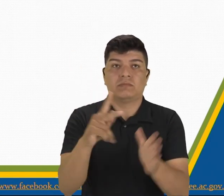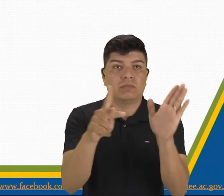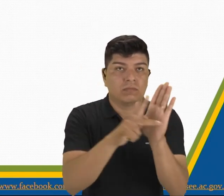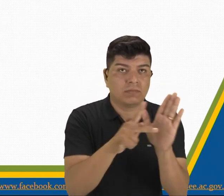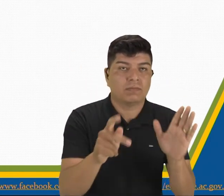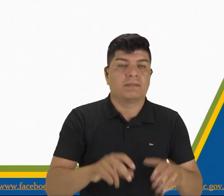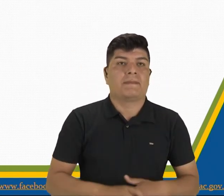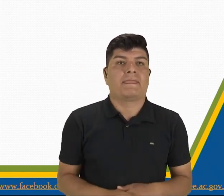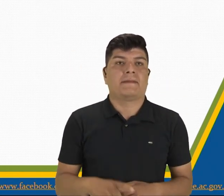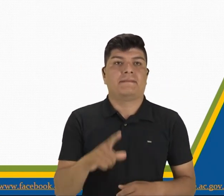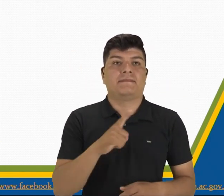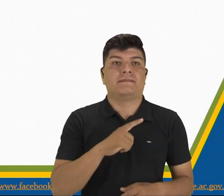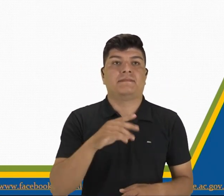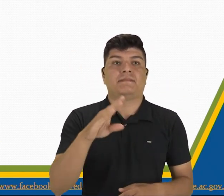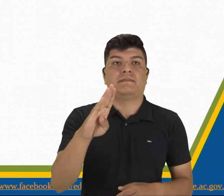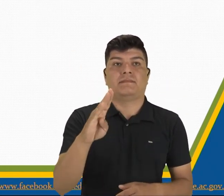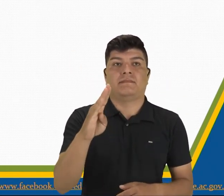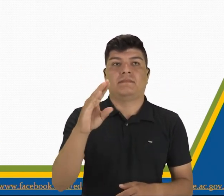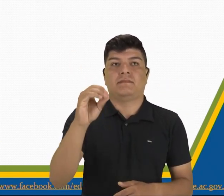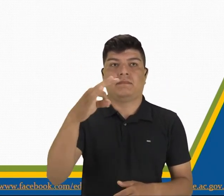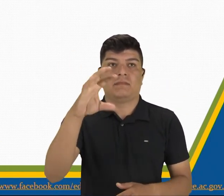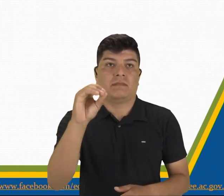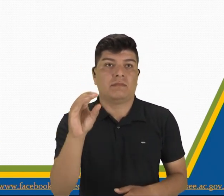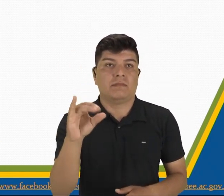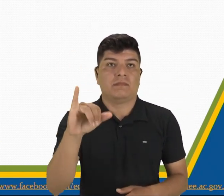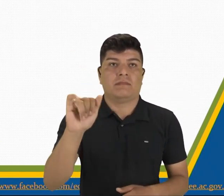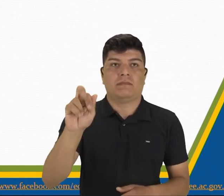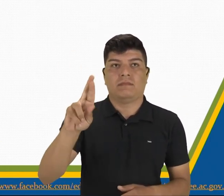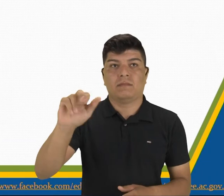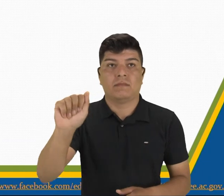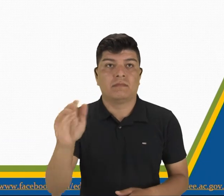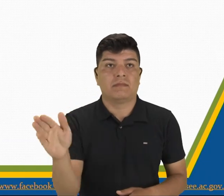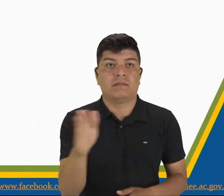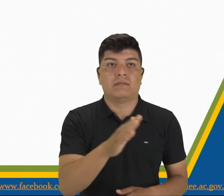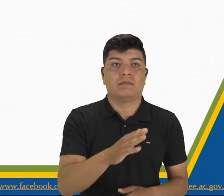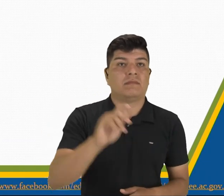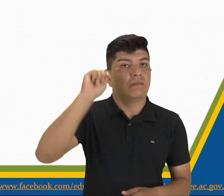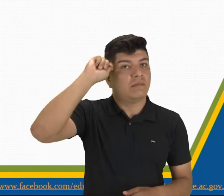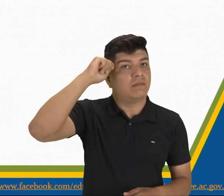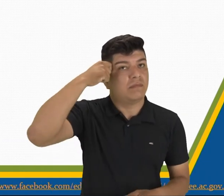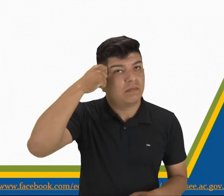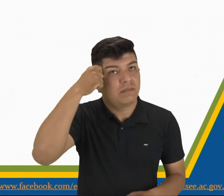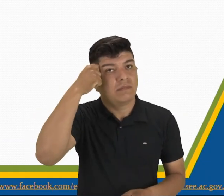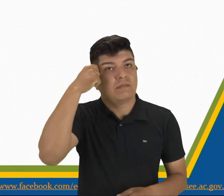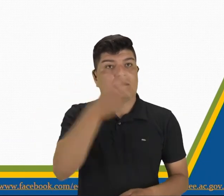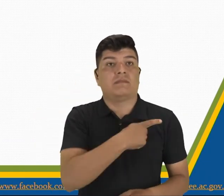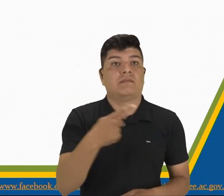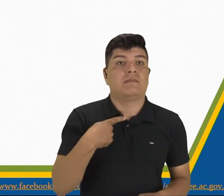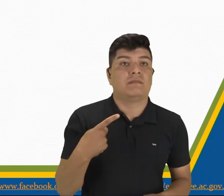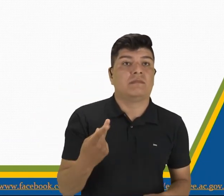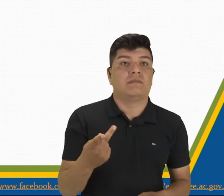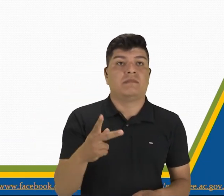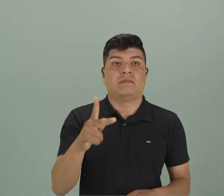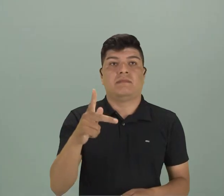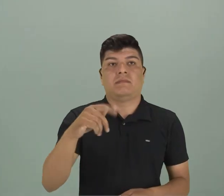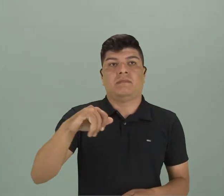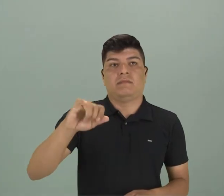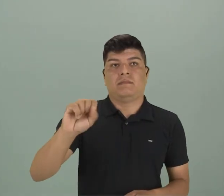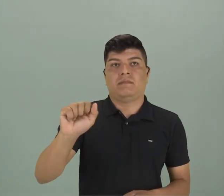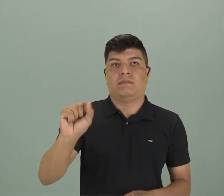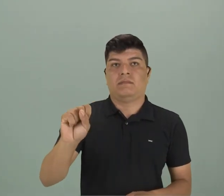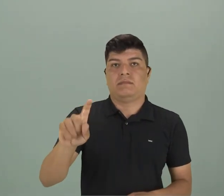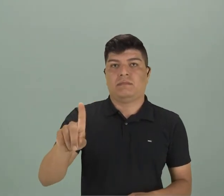nos tenemos la lenda del boto, la yara, el negrino del pastoreo y la pisadeira,